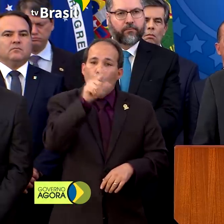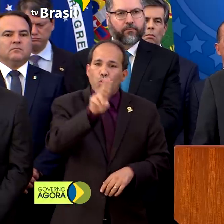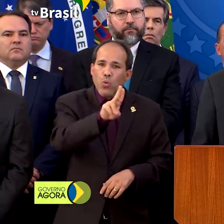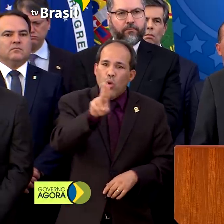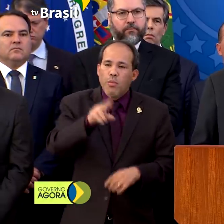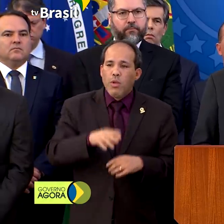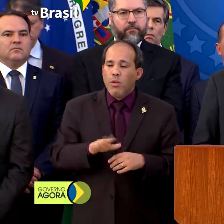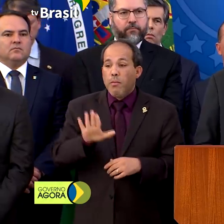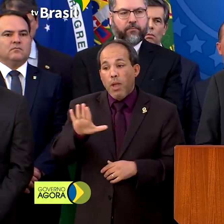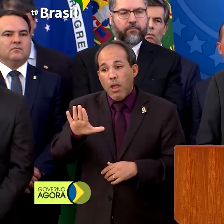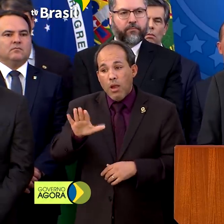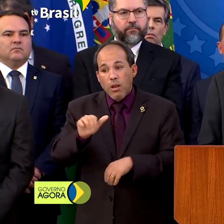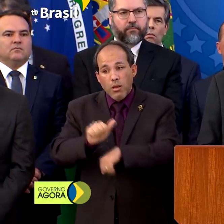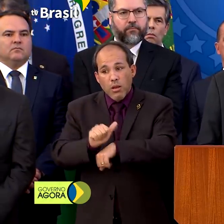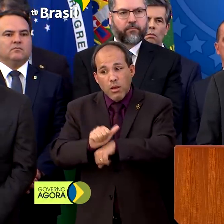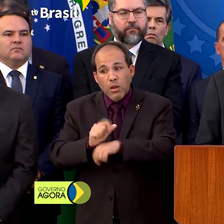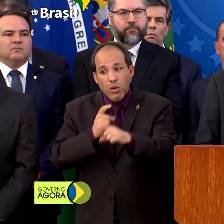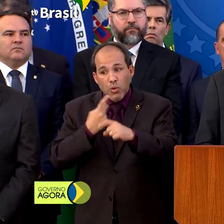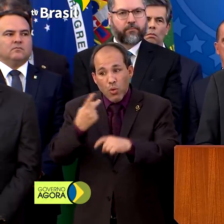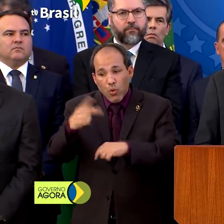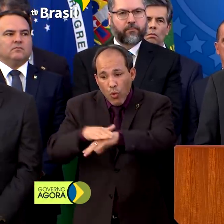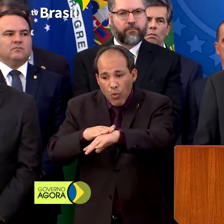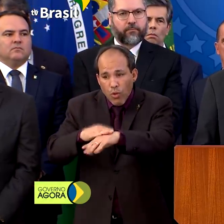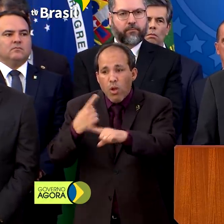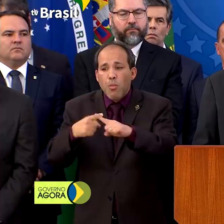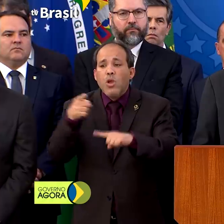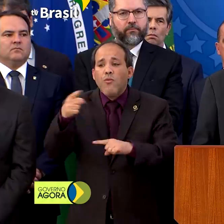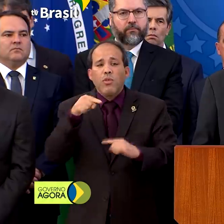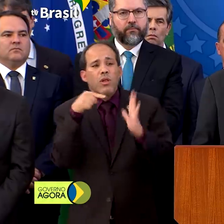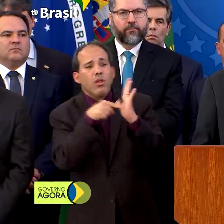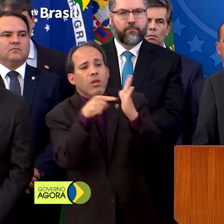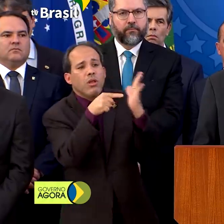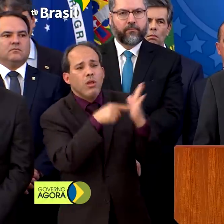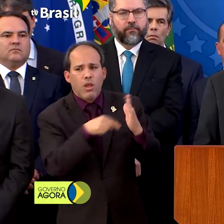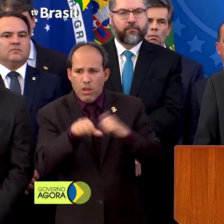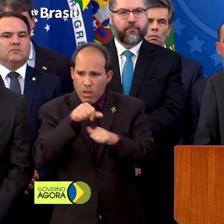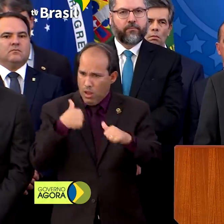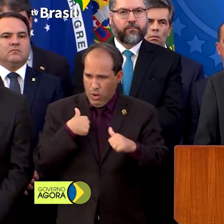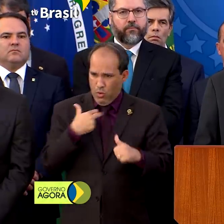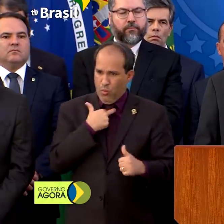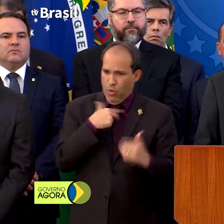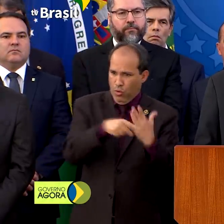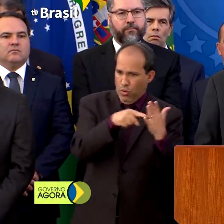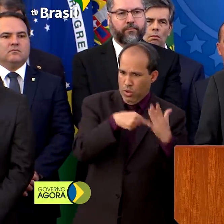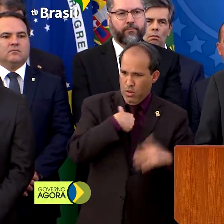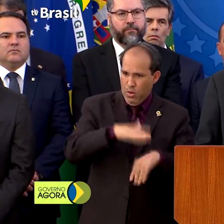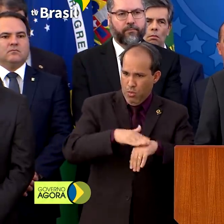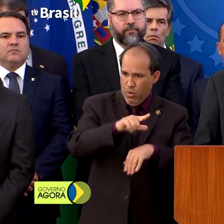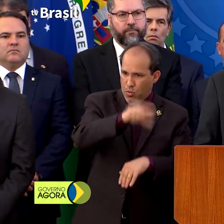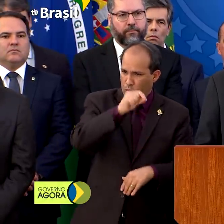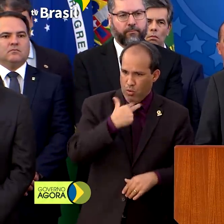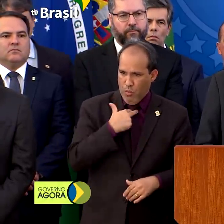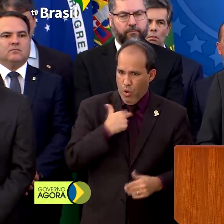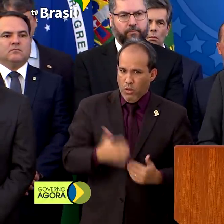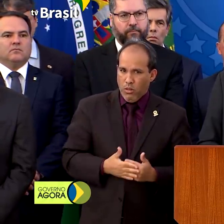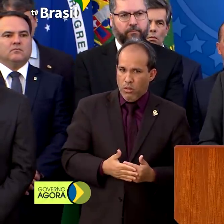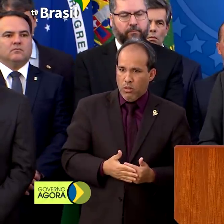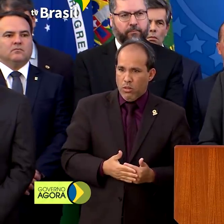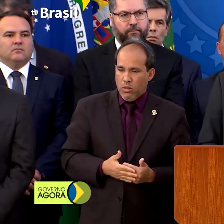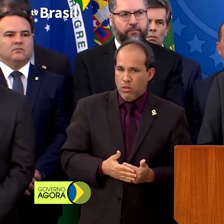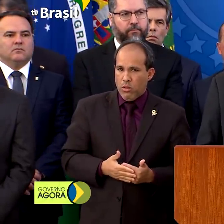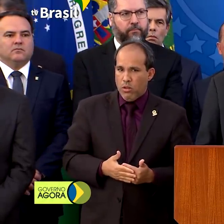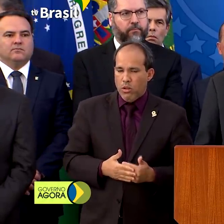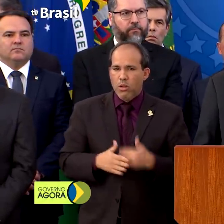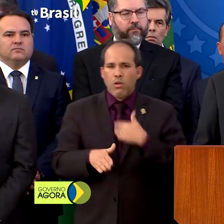Eu falei, vamos conversar. Por que tem que ser o seu e não o meu? Ou então vamos pegar, já que não